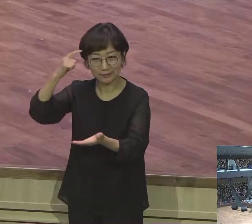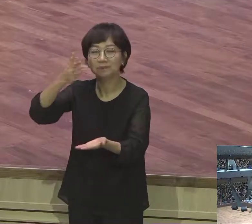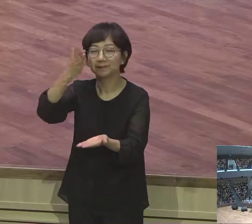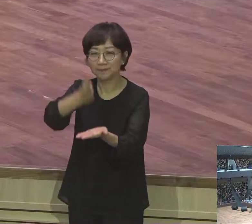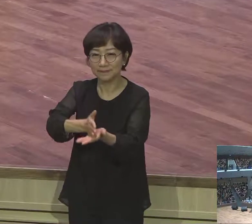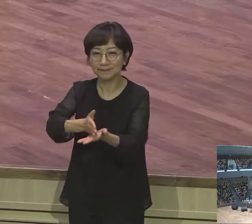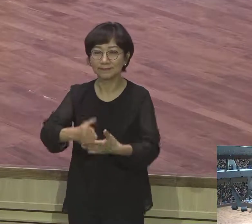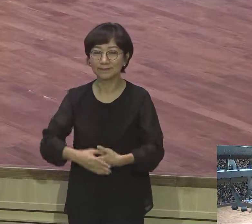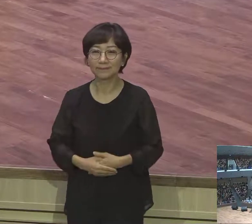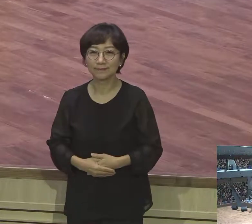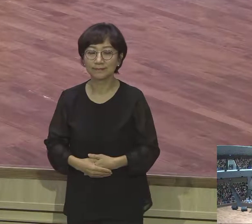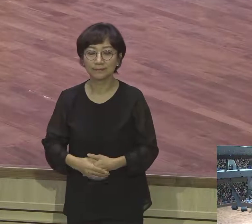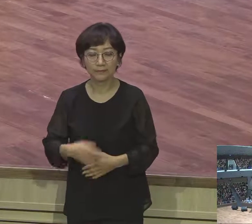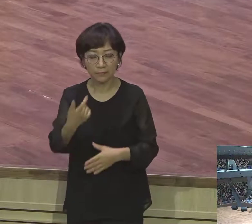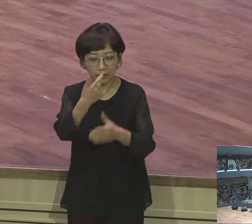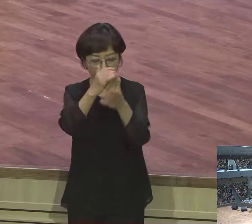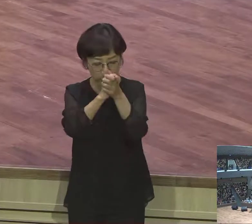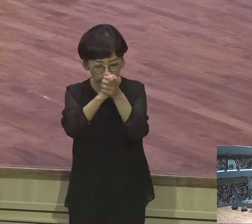기도는 하나님을 패하는 것입니다